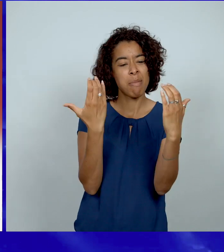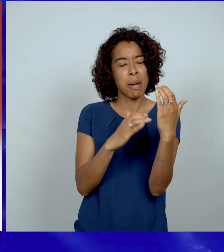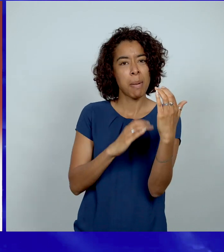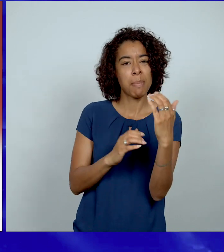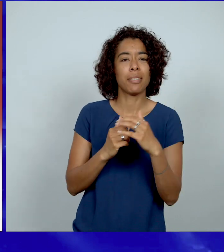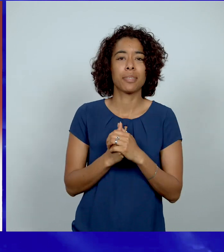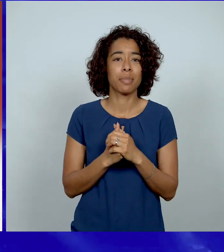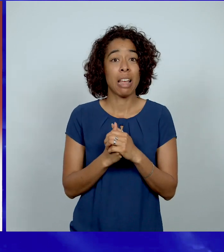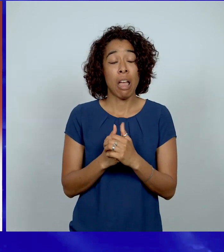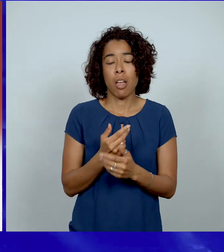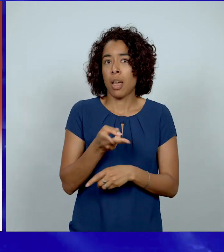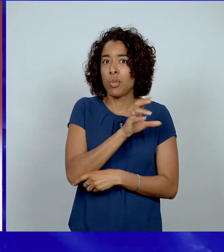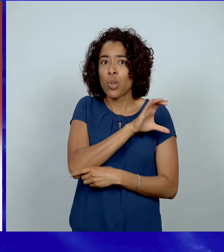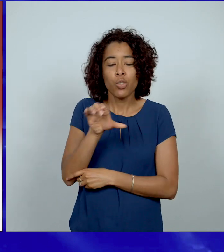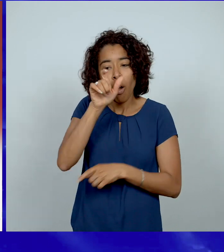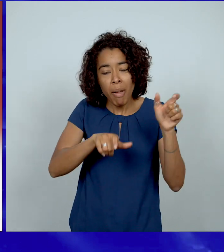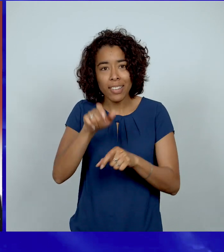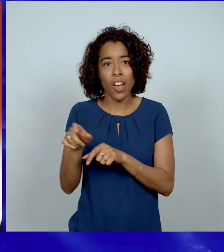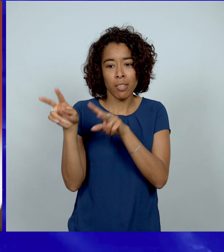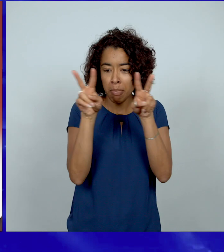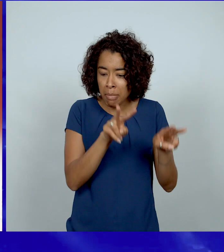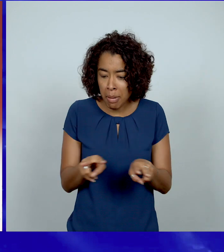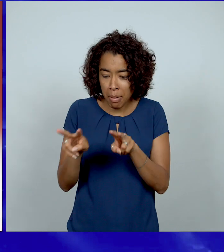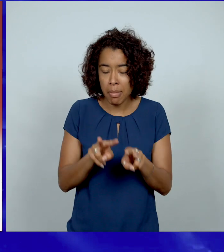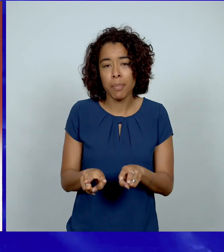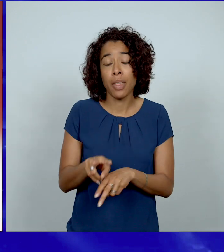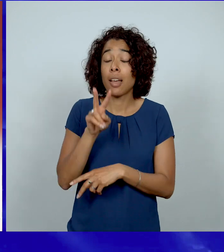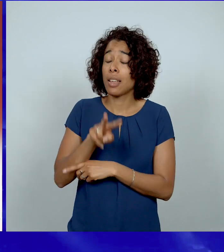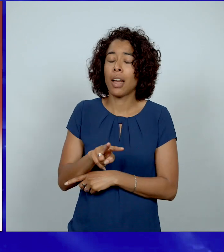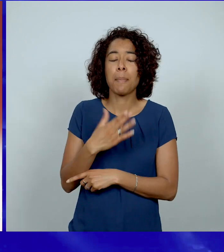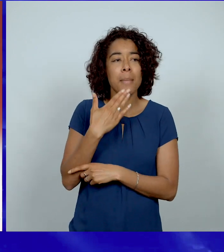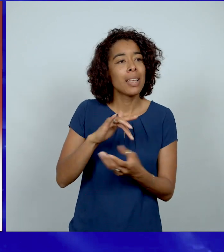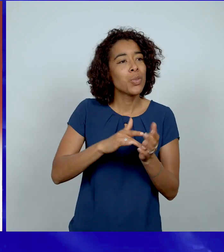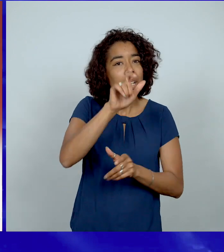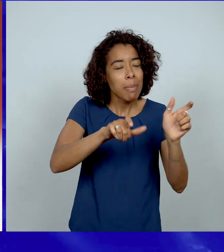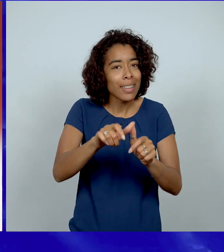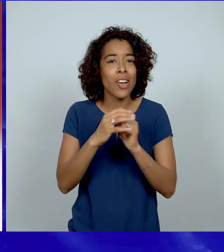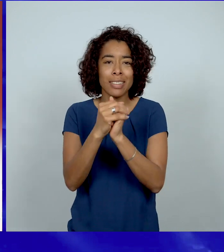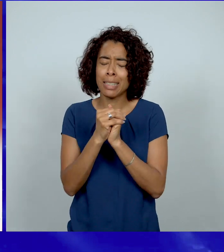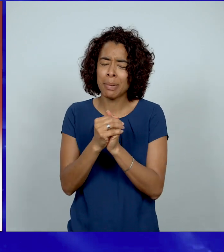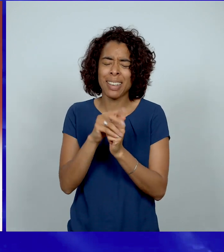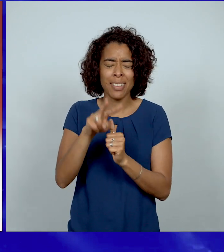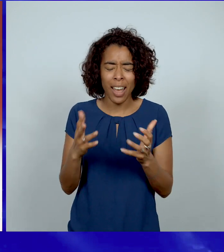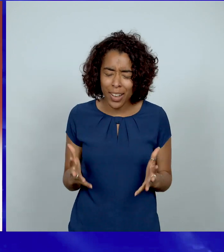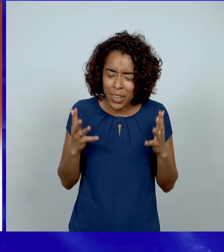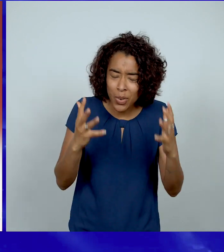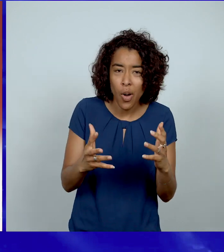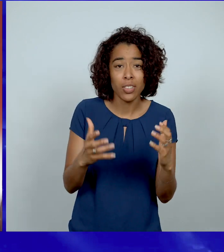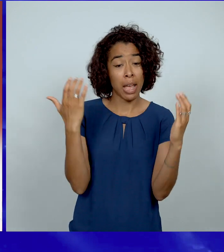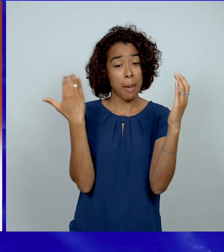sont là et qui regardent et qui commencent. Et vraiment, d'ailleurs, merci pour tous ceux qui prient. C'est vraiment une grâce, c'est tellement encourageant. Alors, mettez vos commentaires de prière,